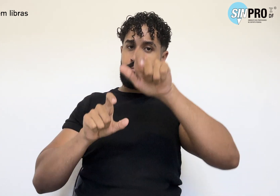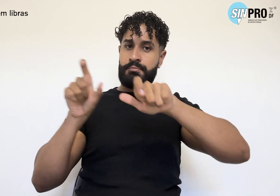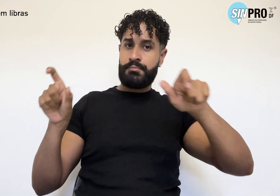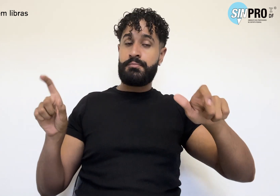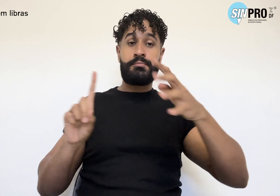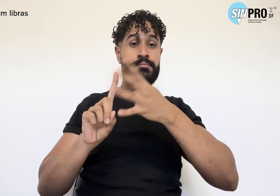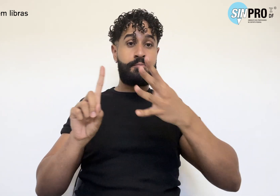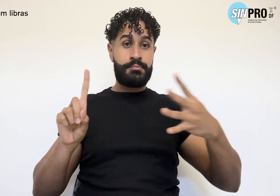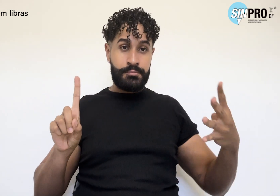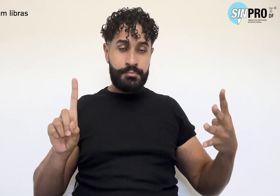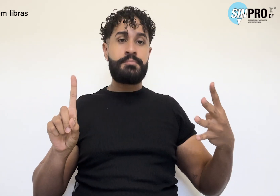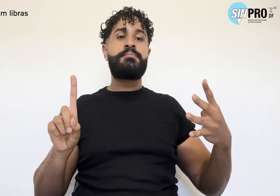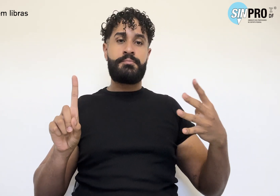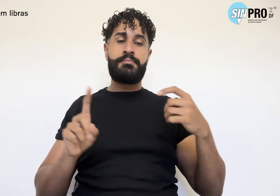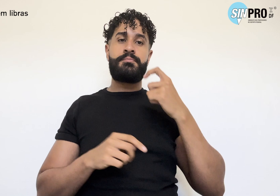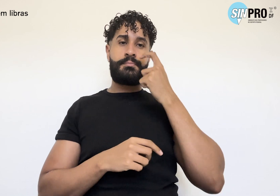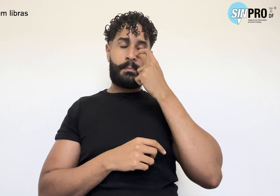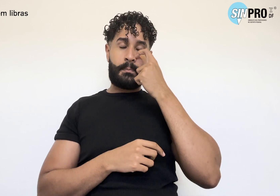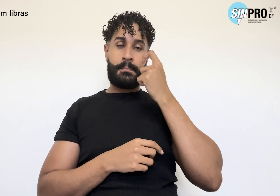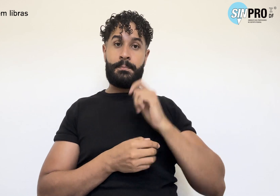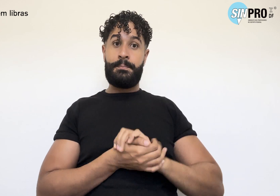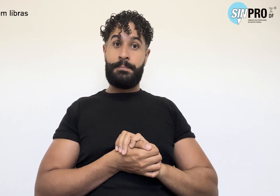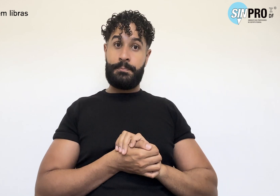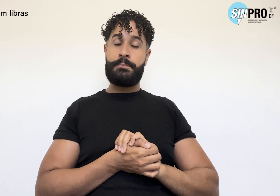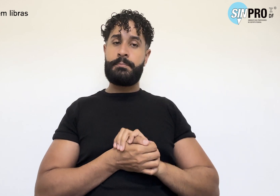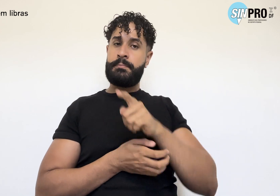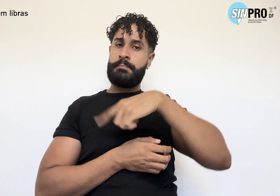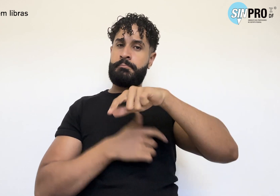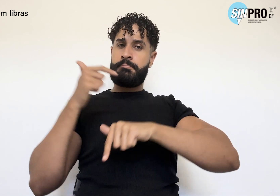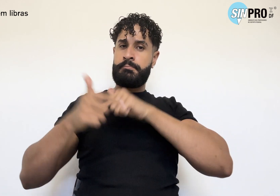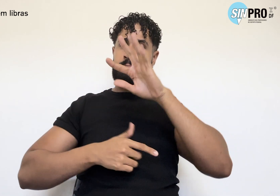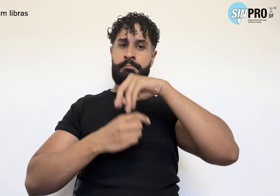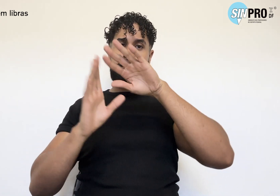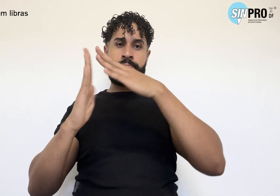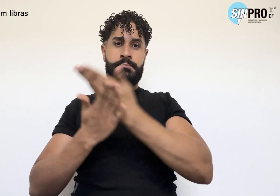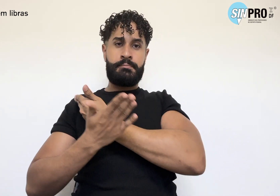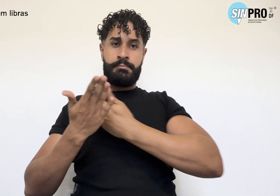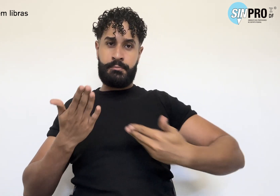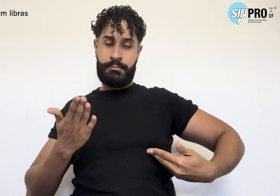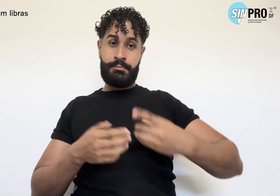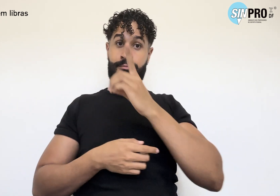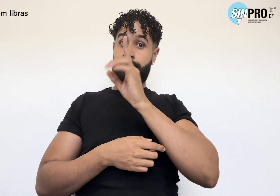LGBTQIA PN+, que atuam nas escolas públicas do Distrito Federal.